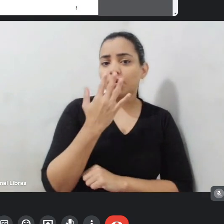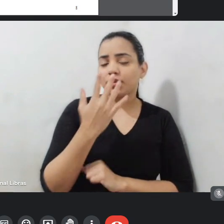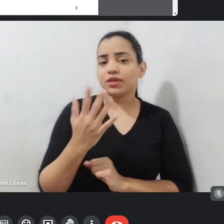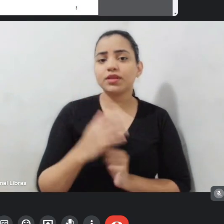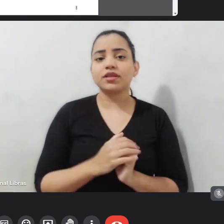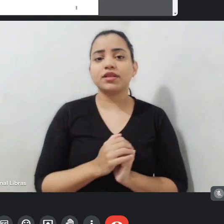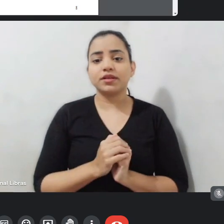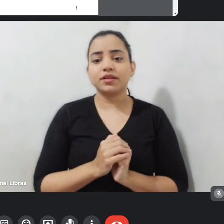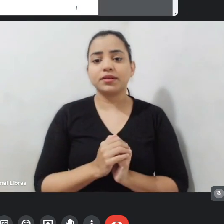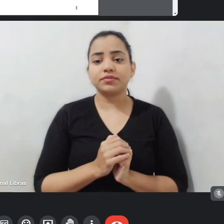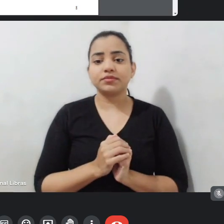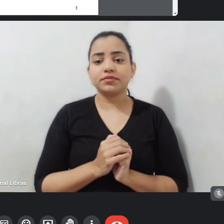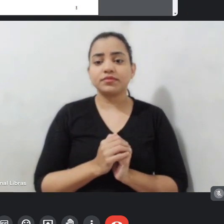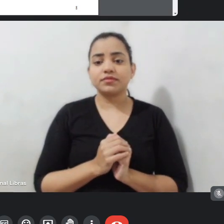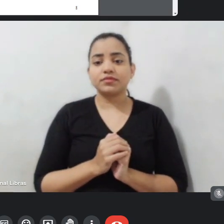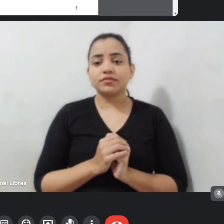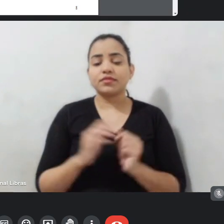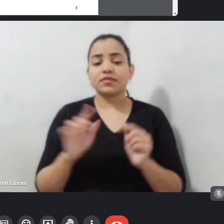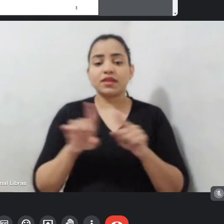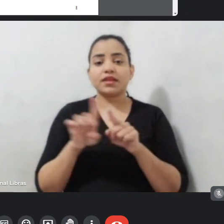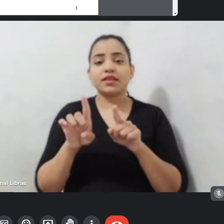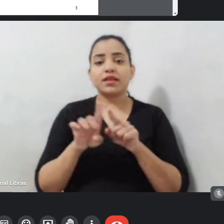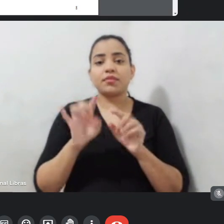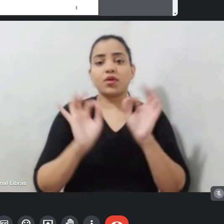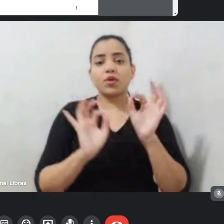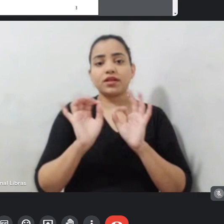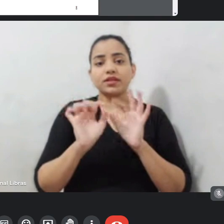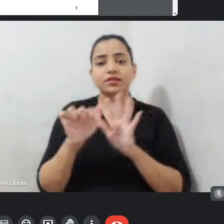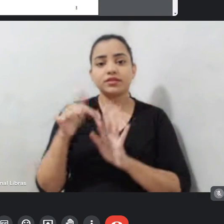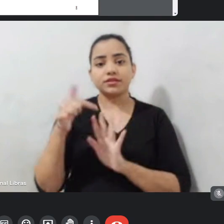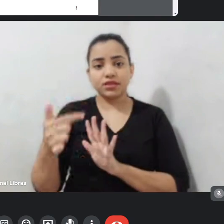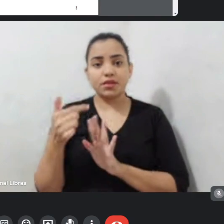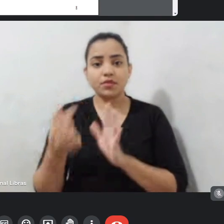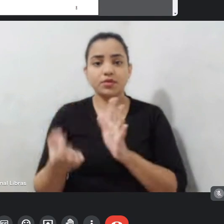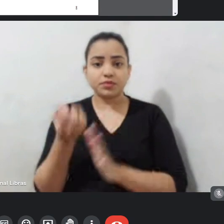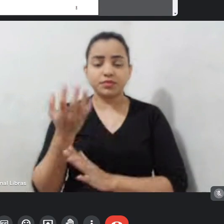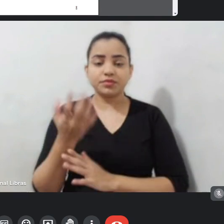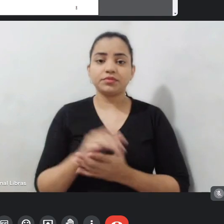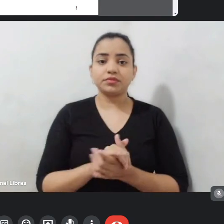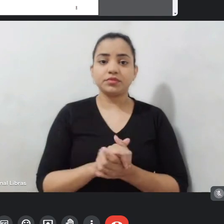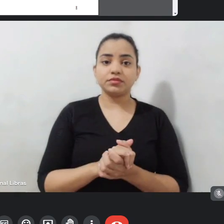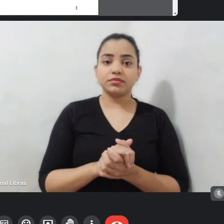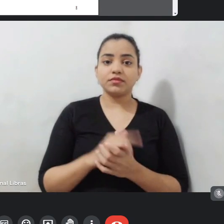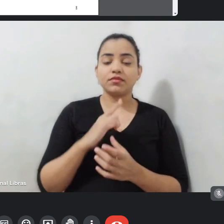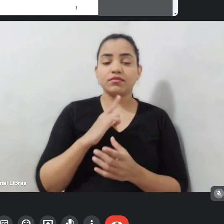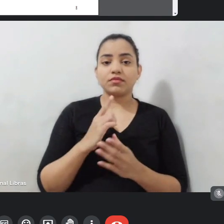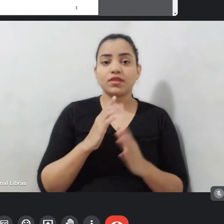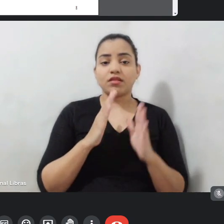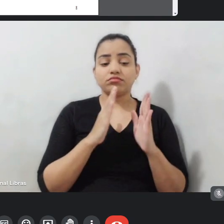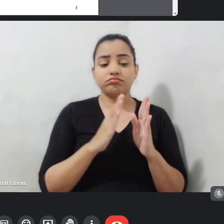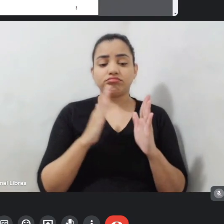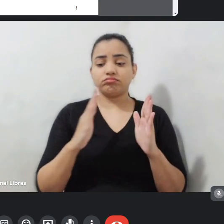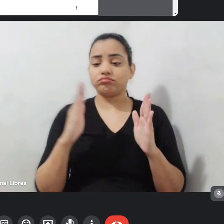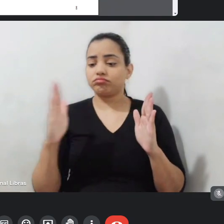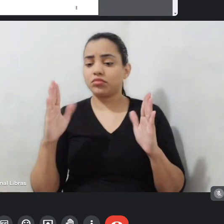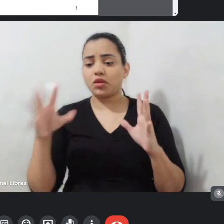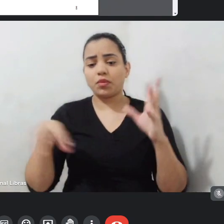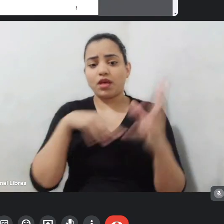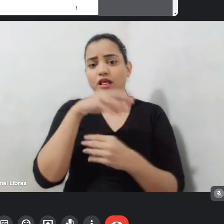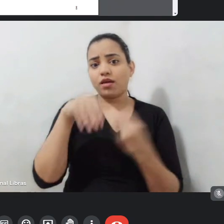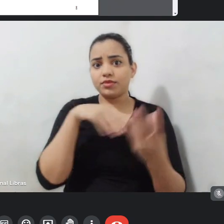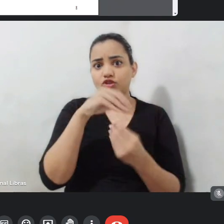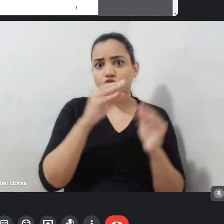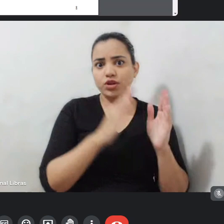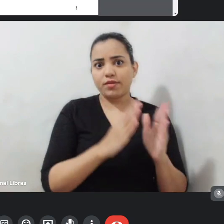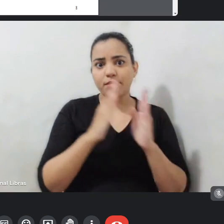pós-produção, também algumas etapas dessas se misturam com pós-produção também. Tem o